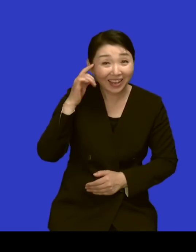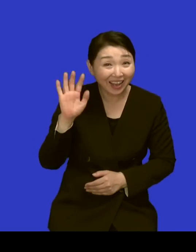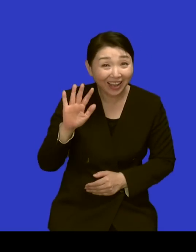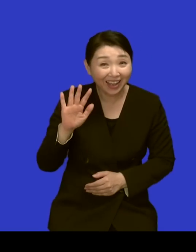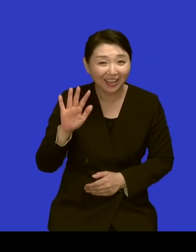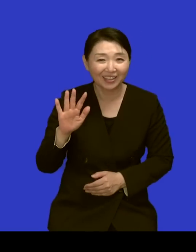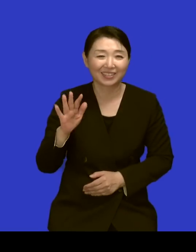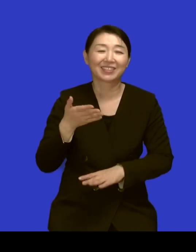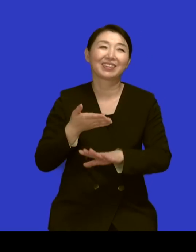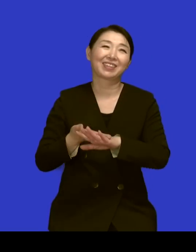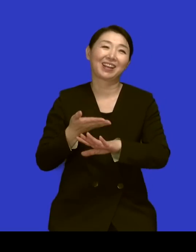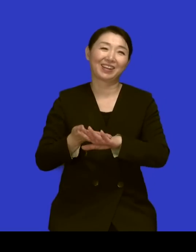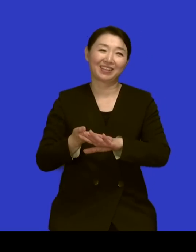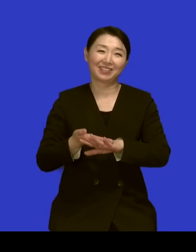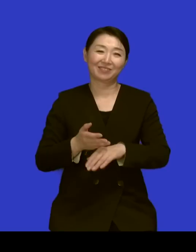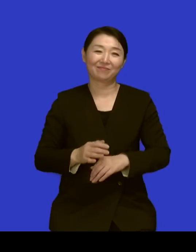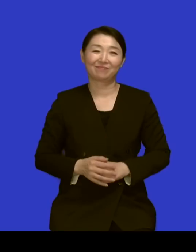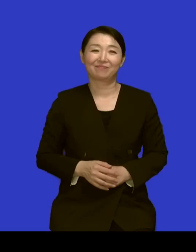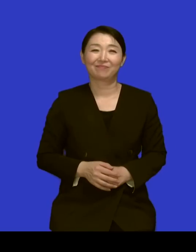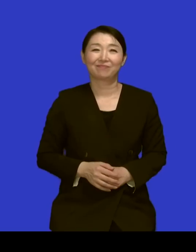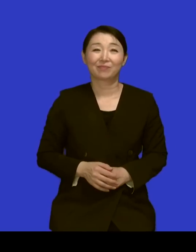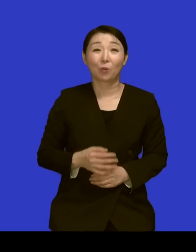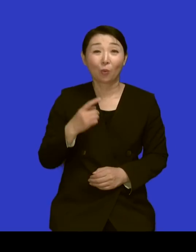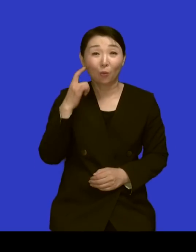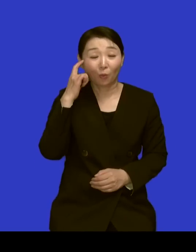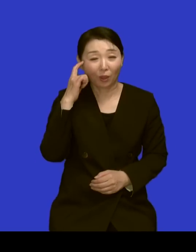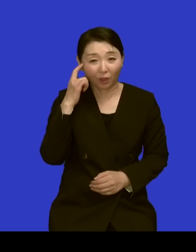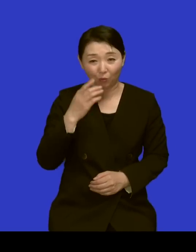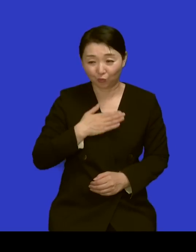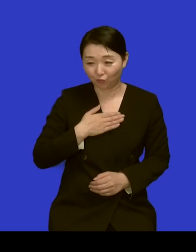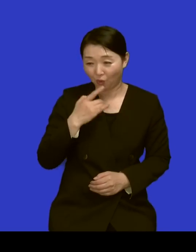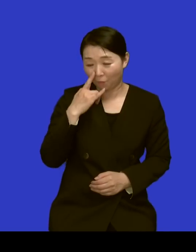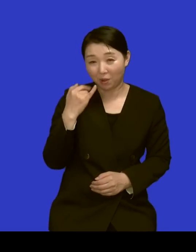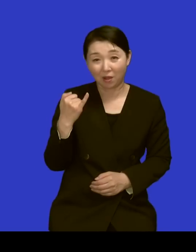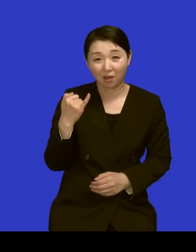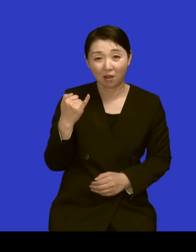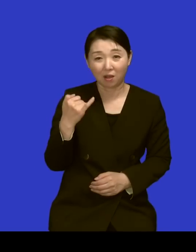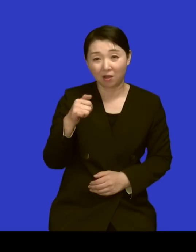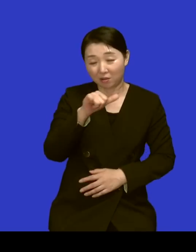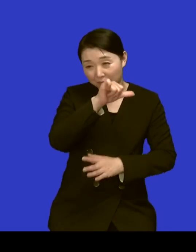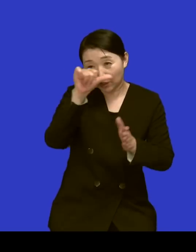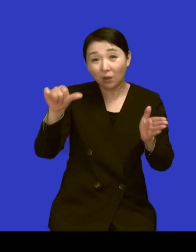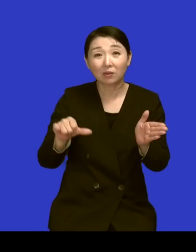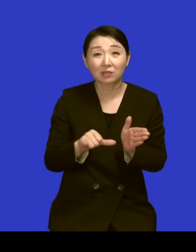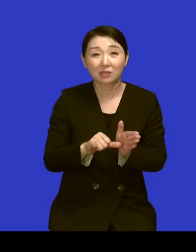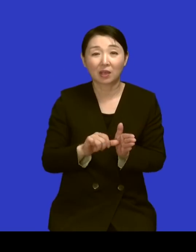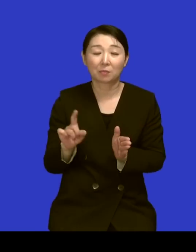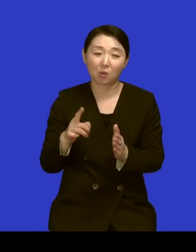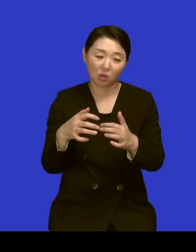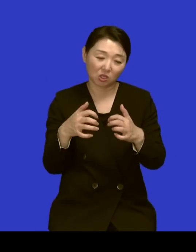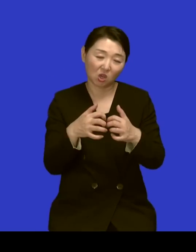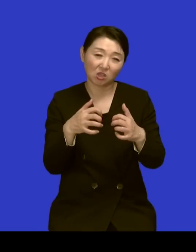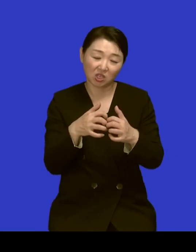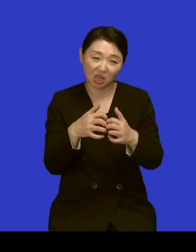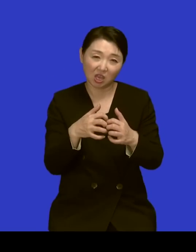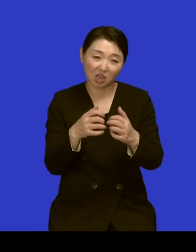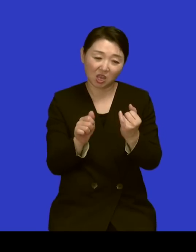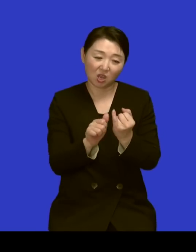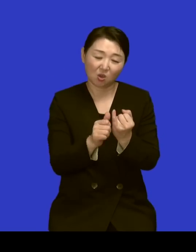전혀 다른 세상 얘기고요 왜요? 저희 어머님은 평생 이제 그 전쟁 과부 이런 어려운